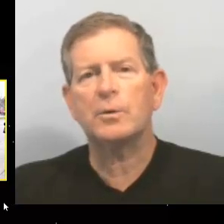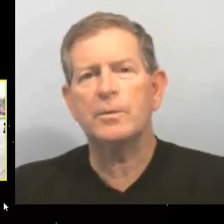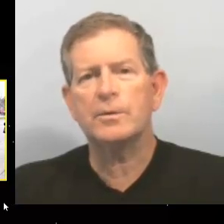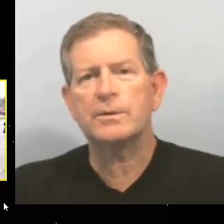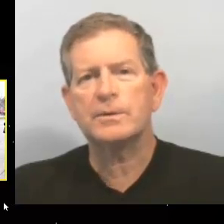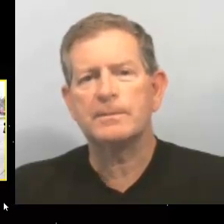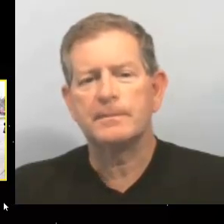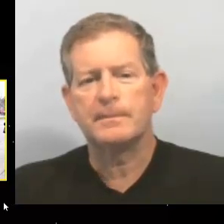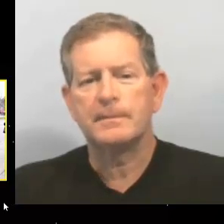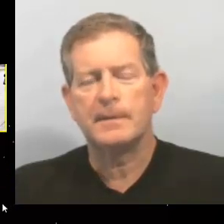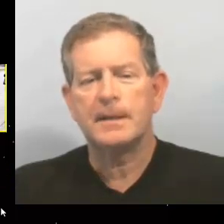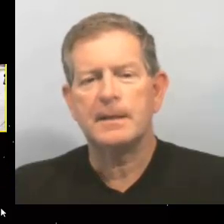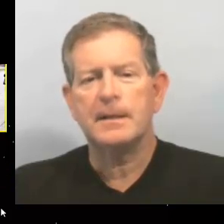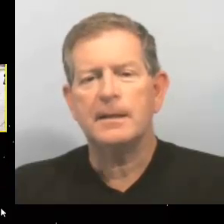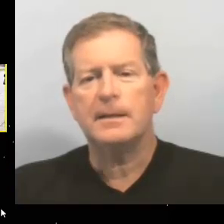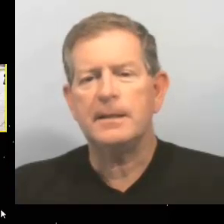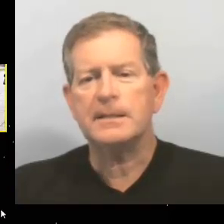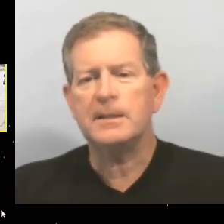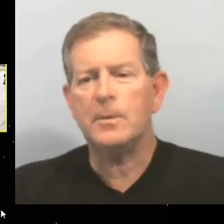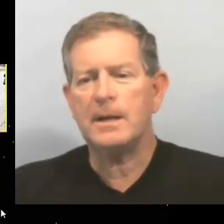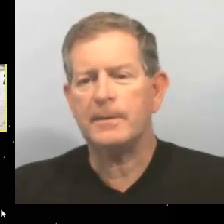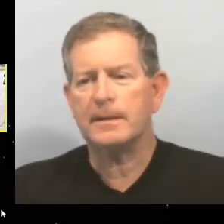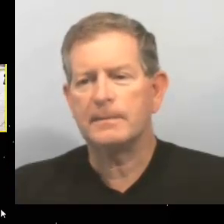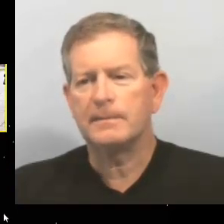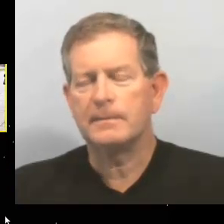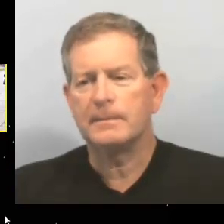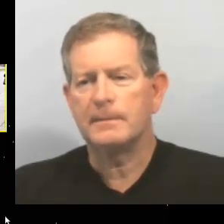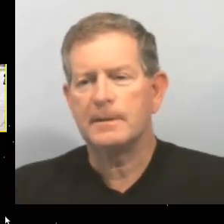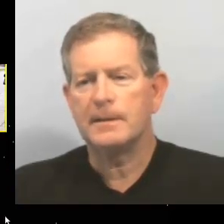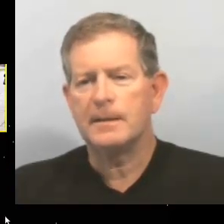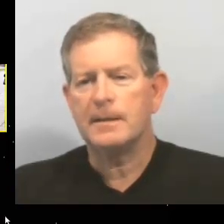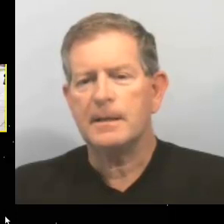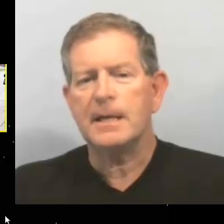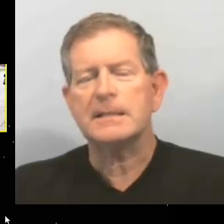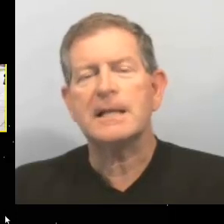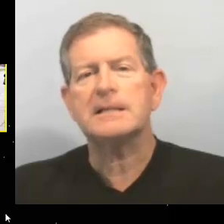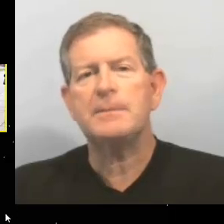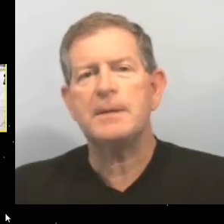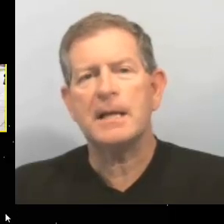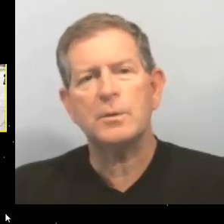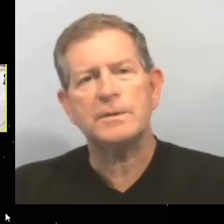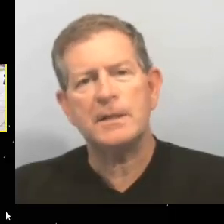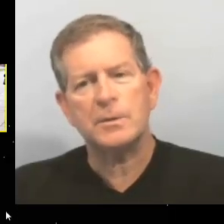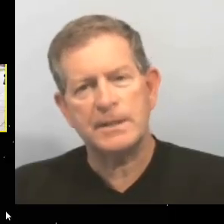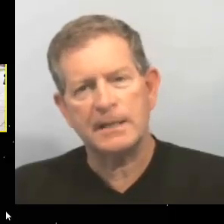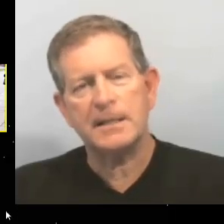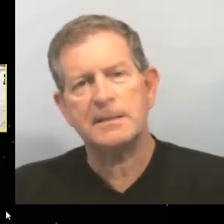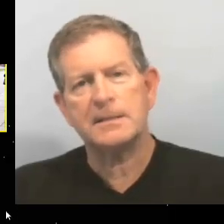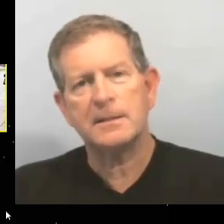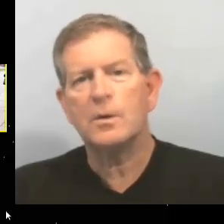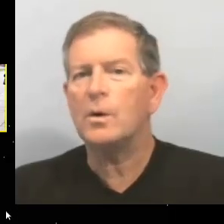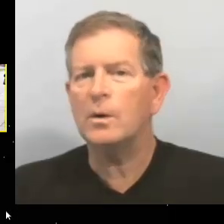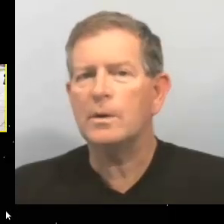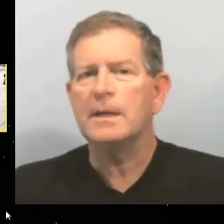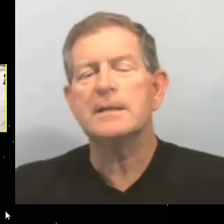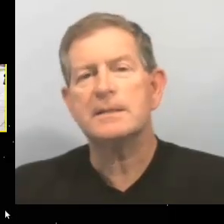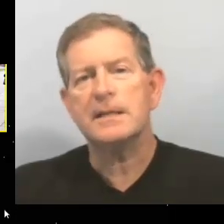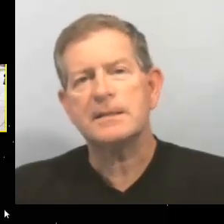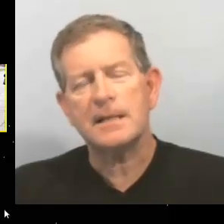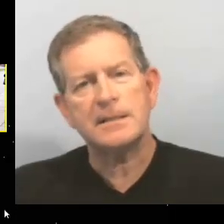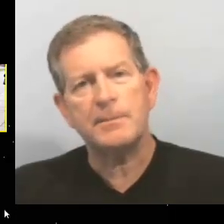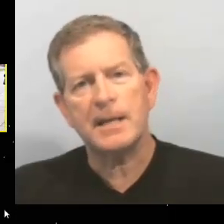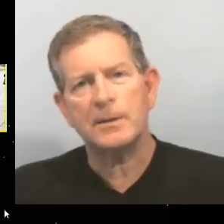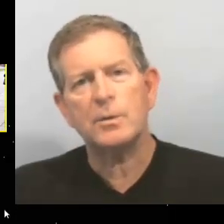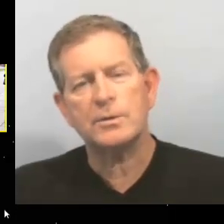buscando el autobús? 19. ¿Está cepillándose los dientes o